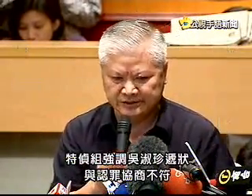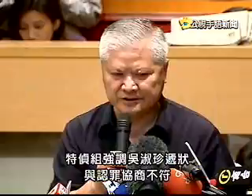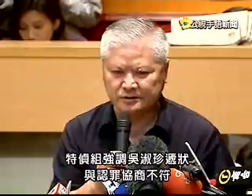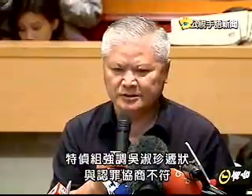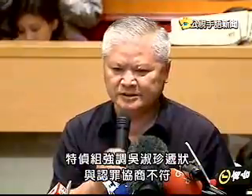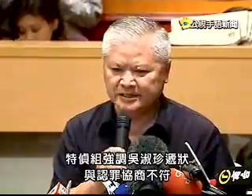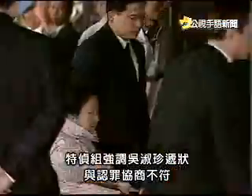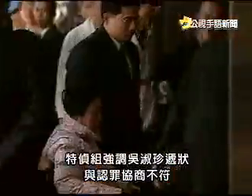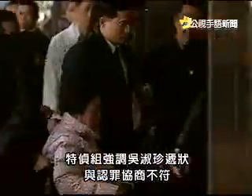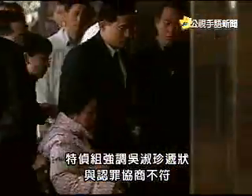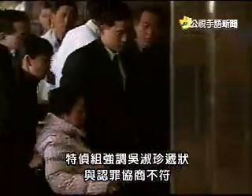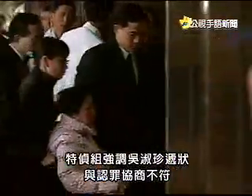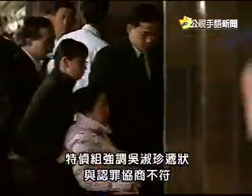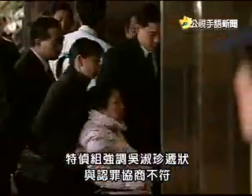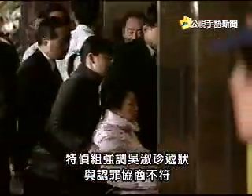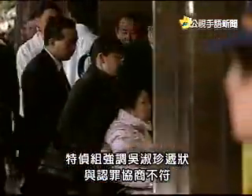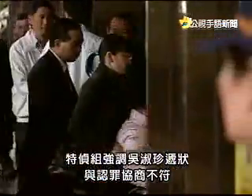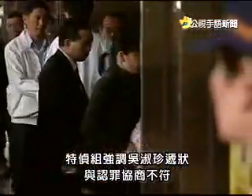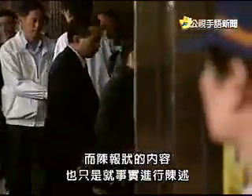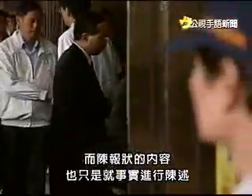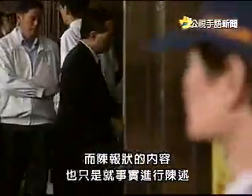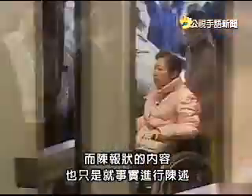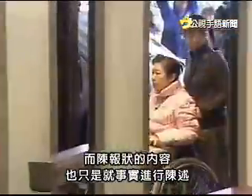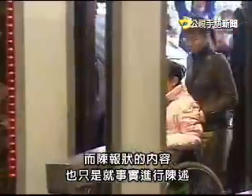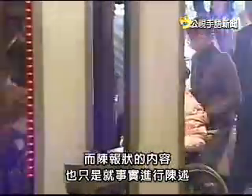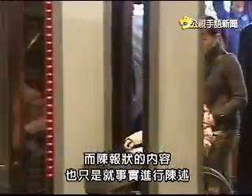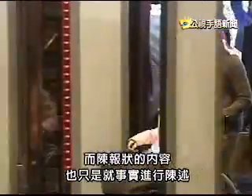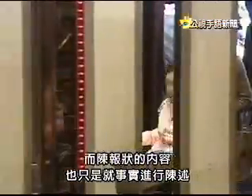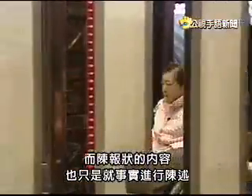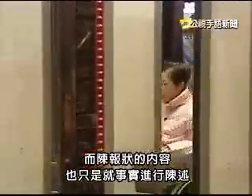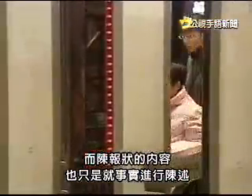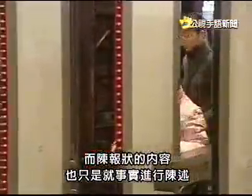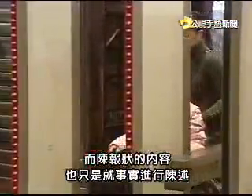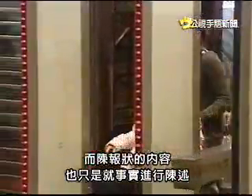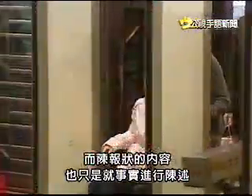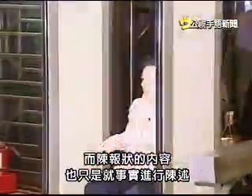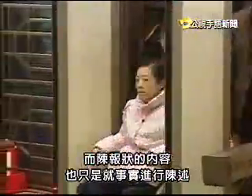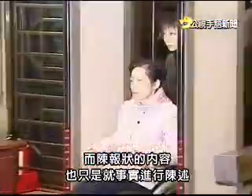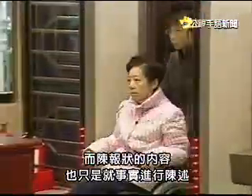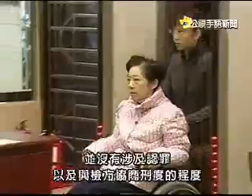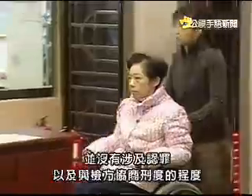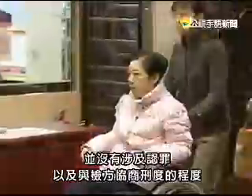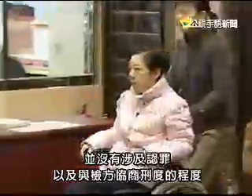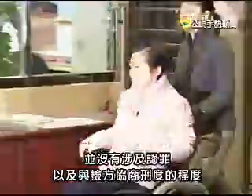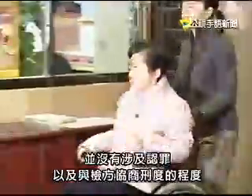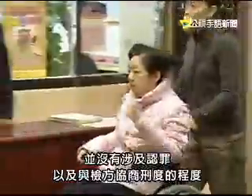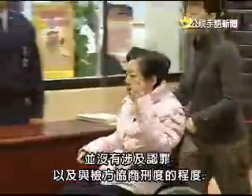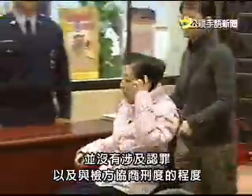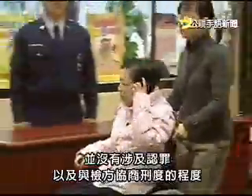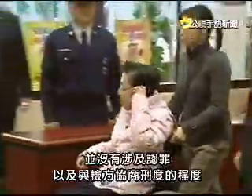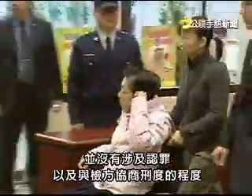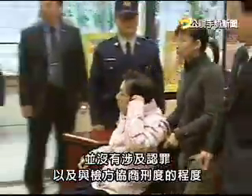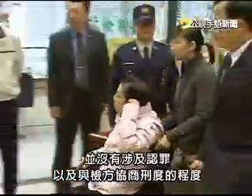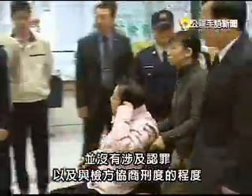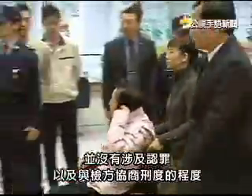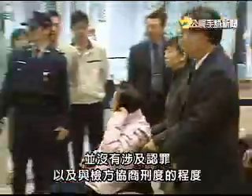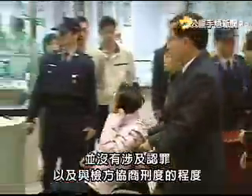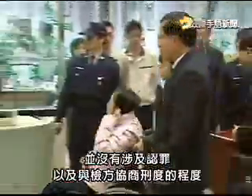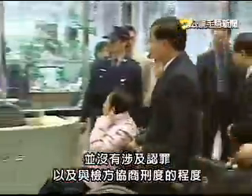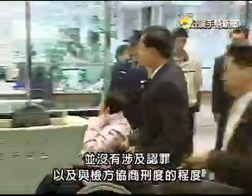调吴淑珍地状与认罪协商不符而承报中的内容也只是就事实进行陈述并没有涉及认罪以及与检方商讨行度的程度